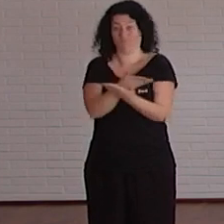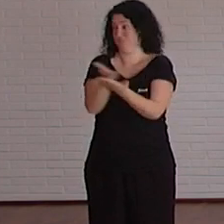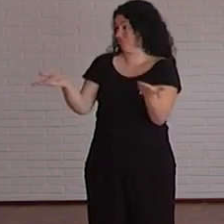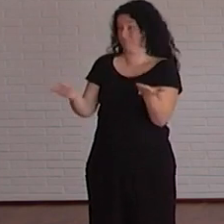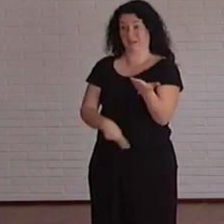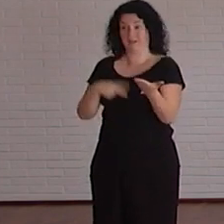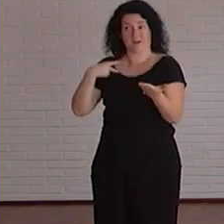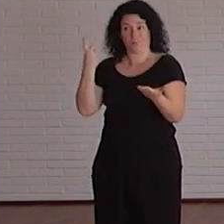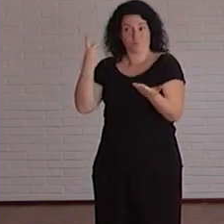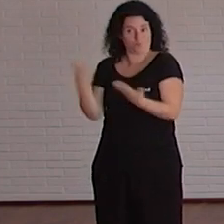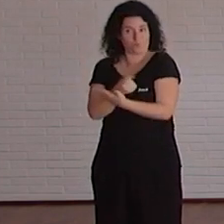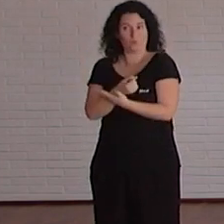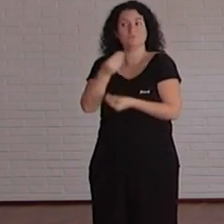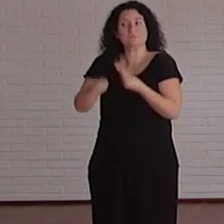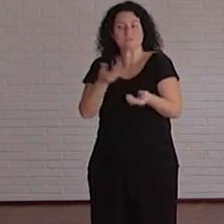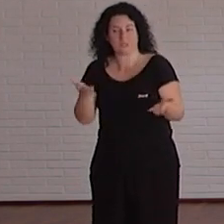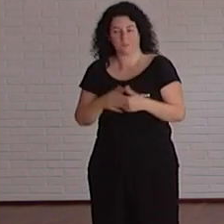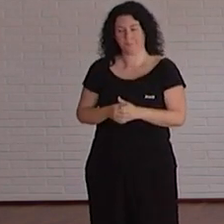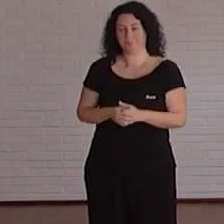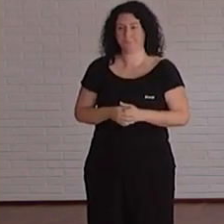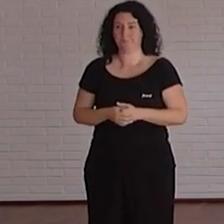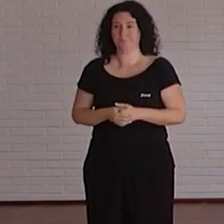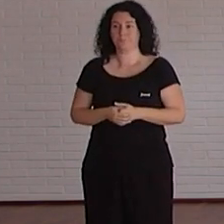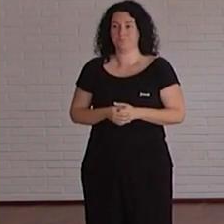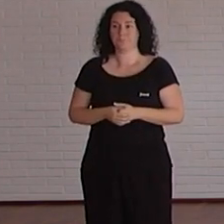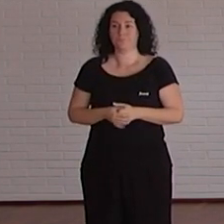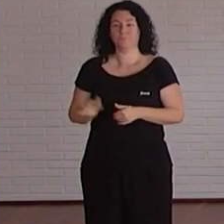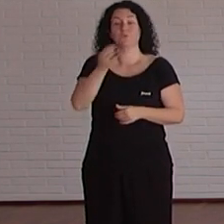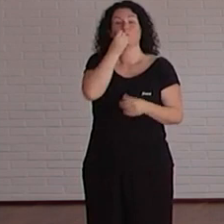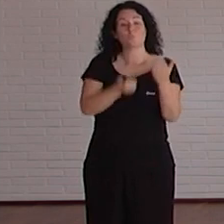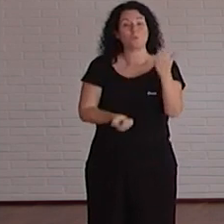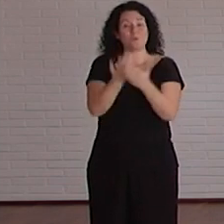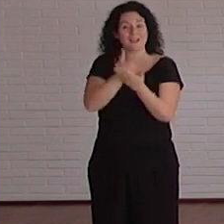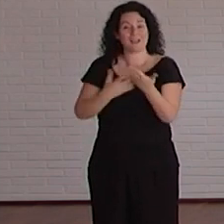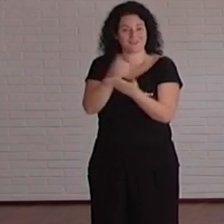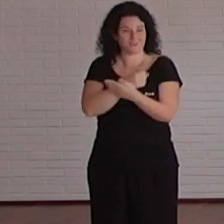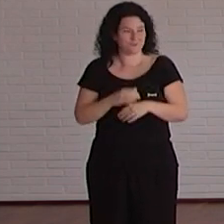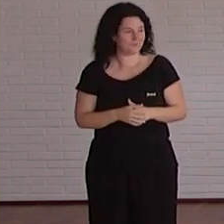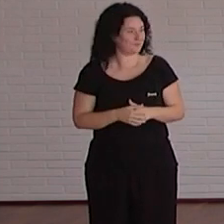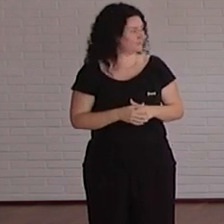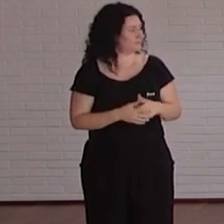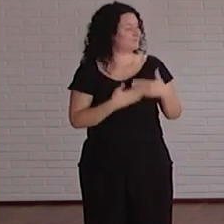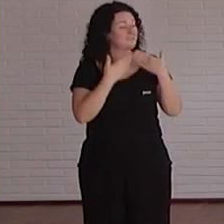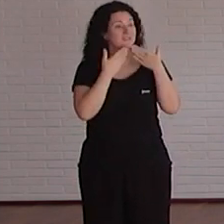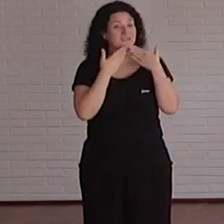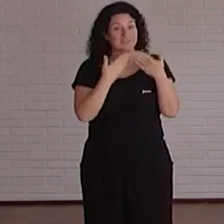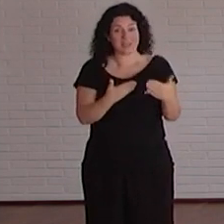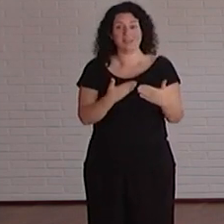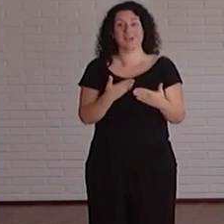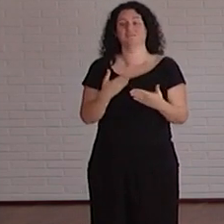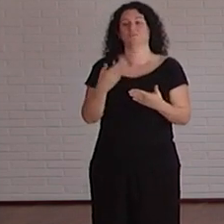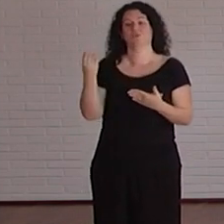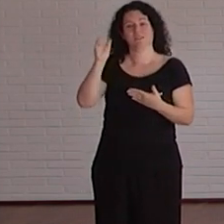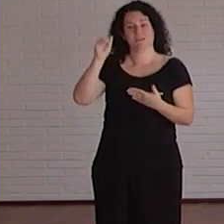estudiantes que acoge el CAE bueno buenos días a todos gracias a José María Cristina y al vicerector por